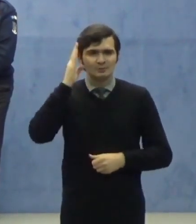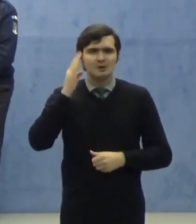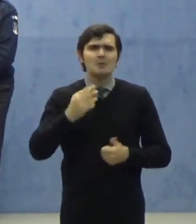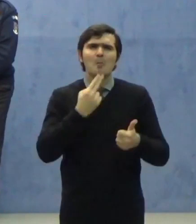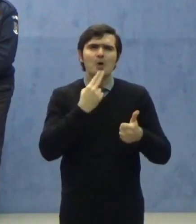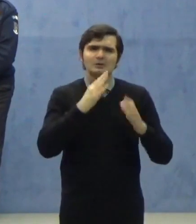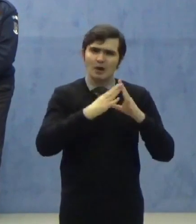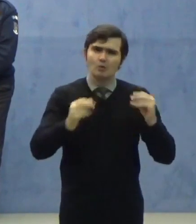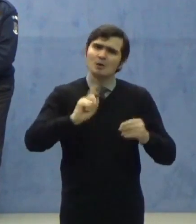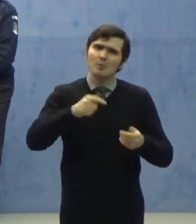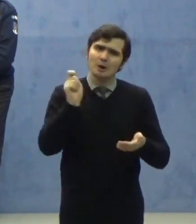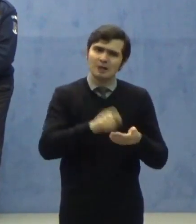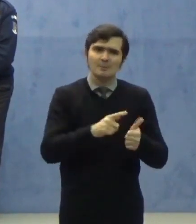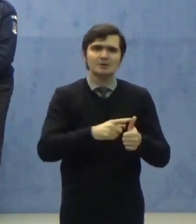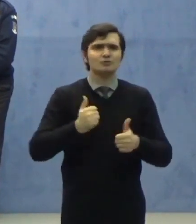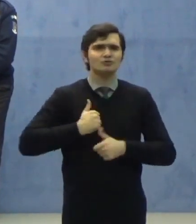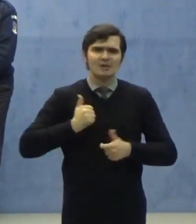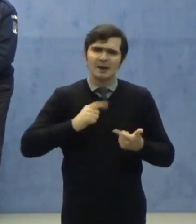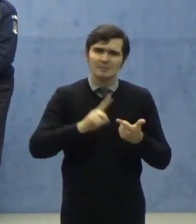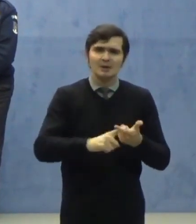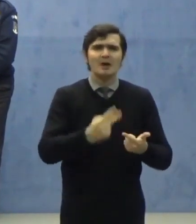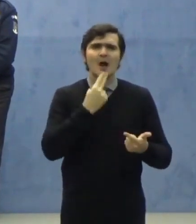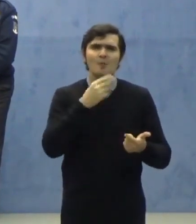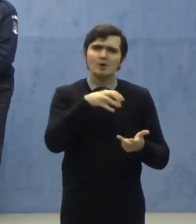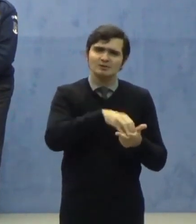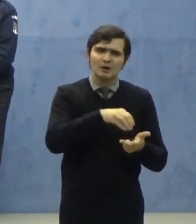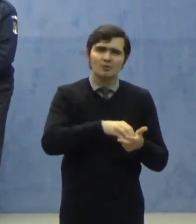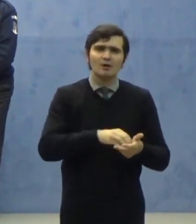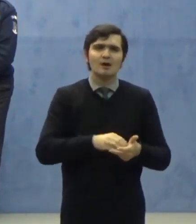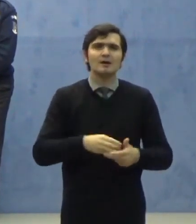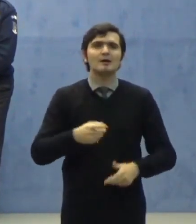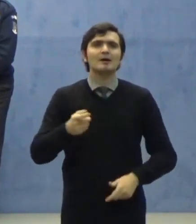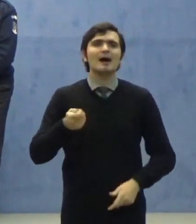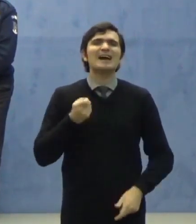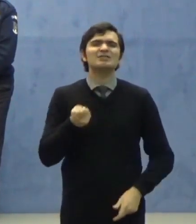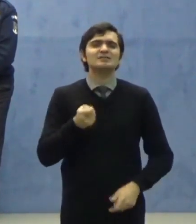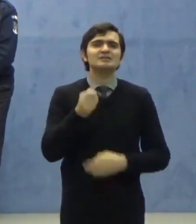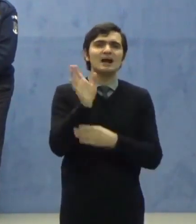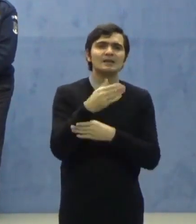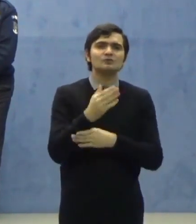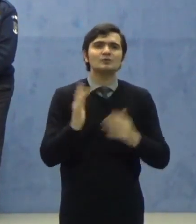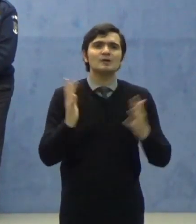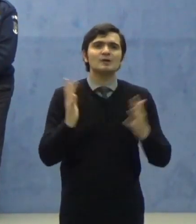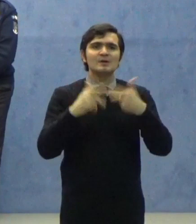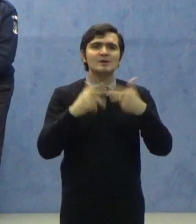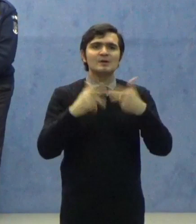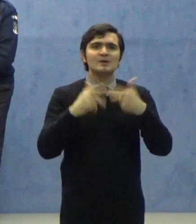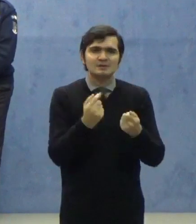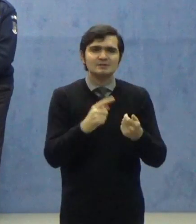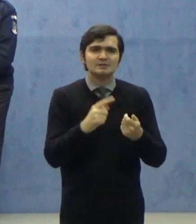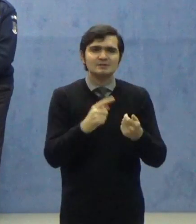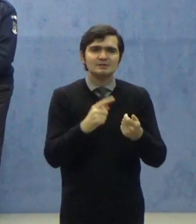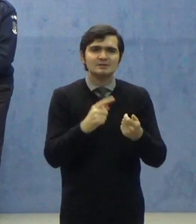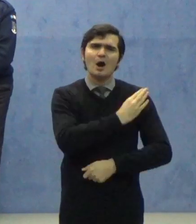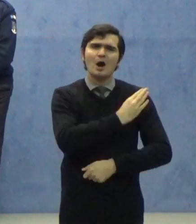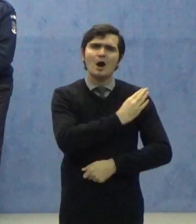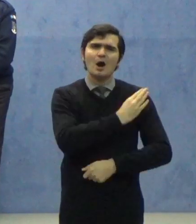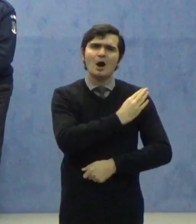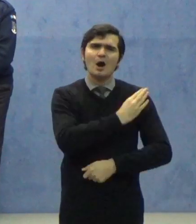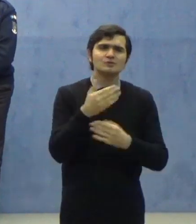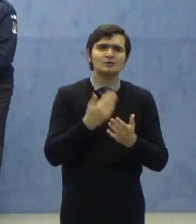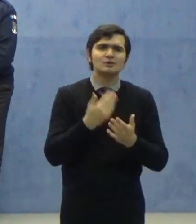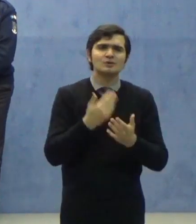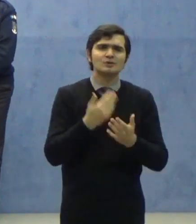Poliția Română, Jandarmeria Română, Poliția Locală, Agenția Națională de Administrare Fiscală, Autoritatea Națională pentru